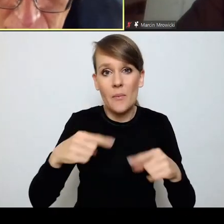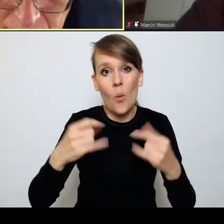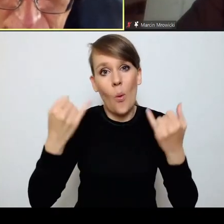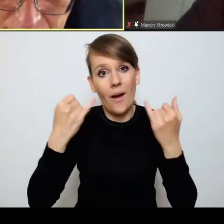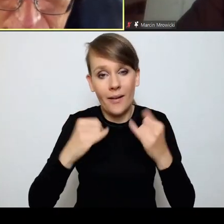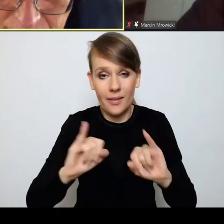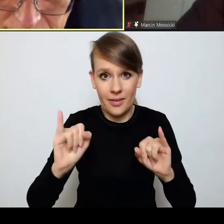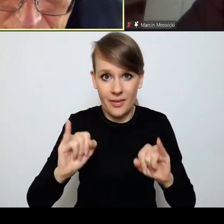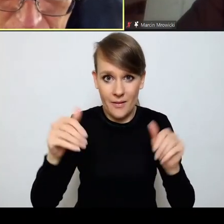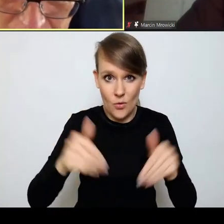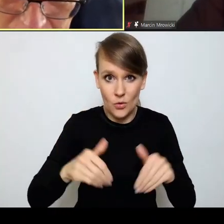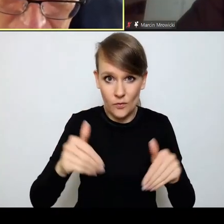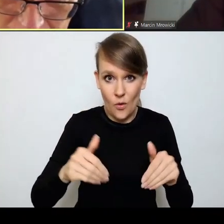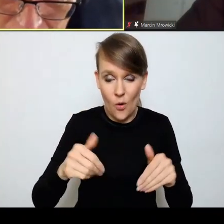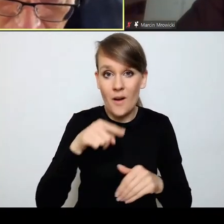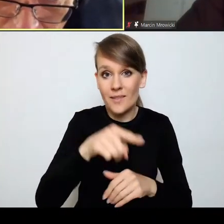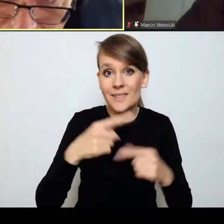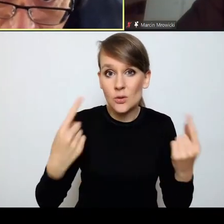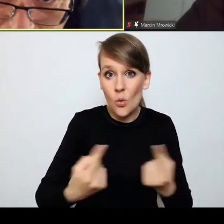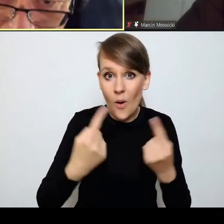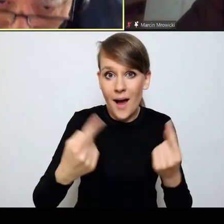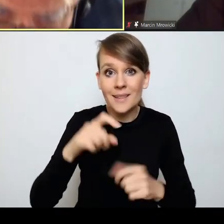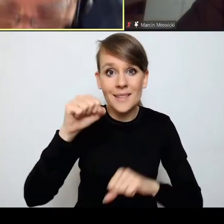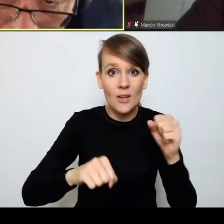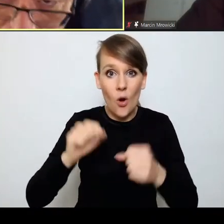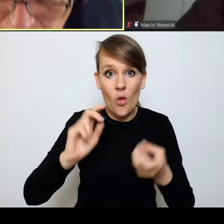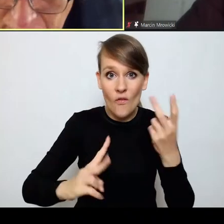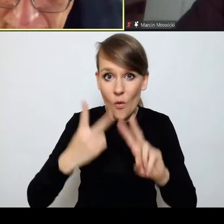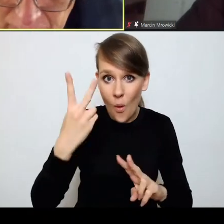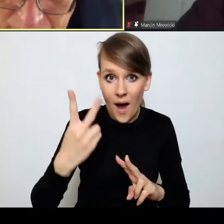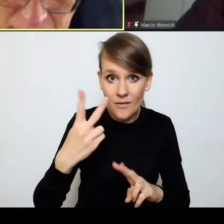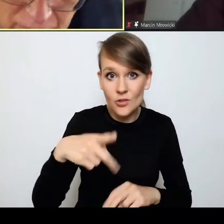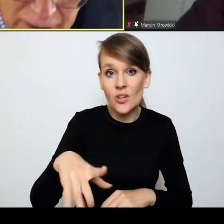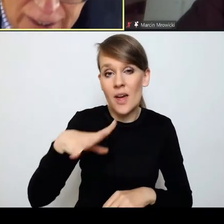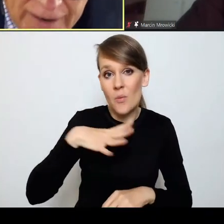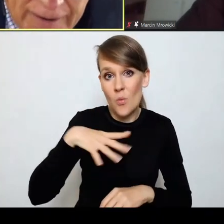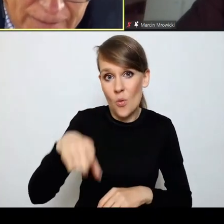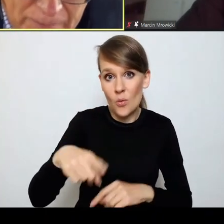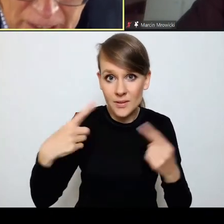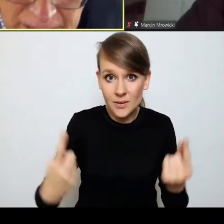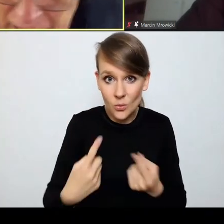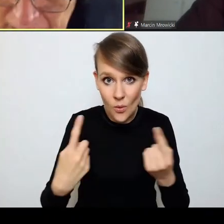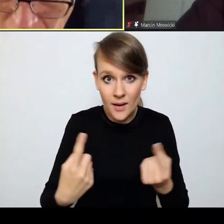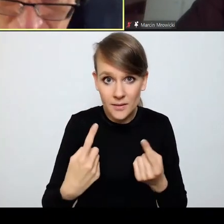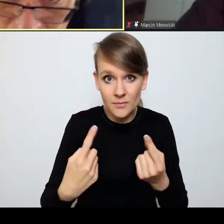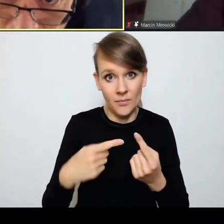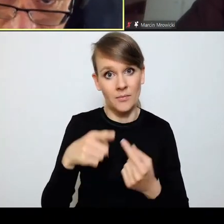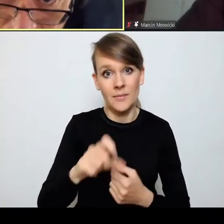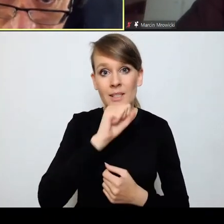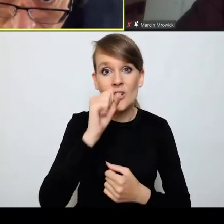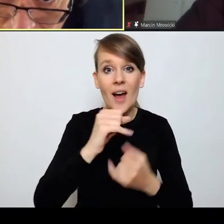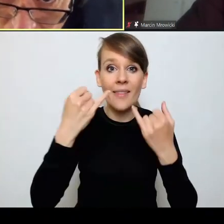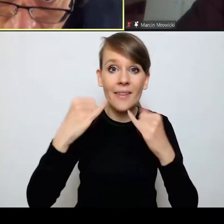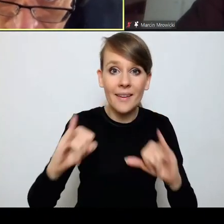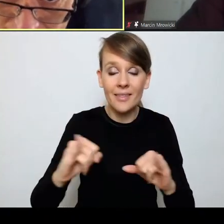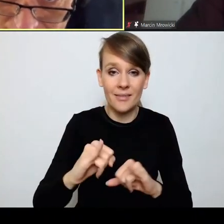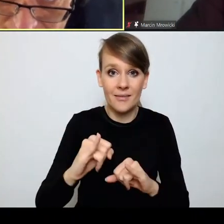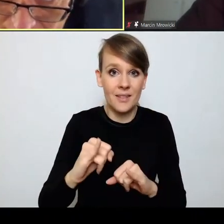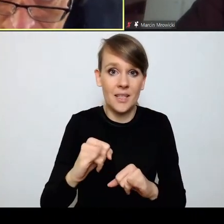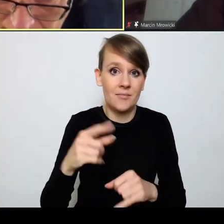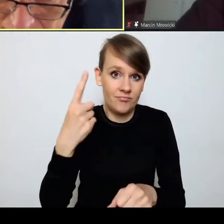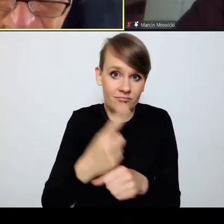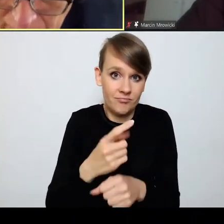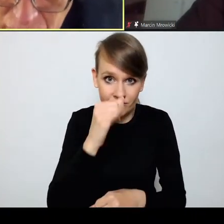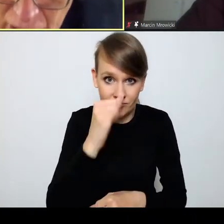Przy sytuacji, kiedy sędziowie odwoławczy zajęli takie stanowisko, jakie wypracowali, żadne inne rozstrzygnięcie nie wchodziło w rachubę.